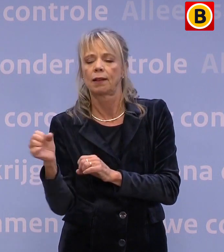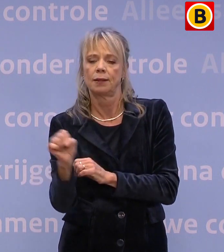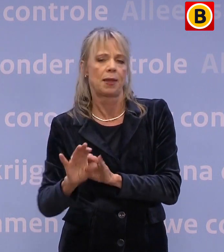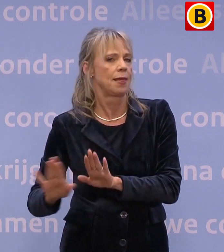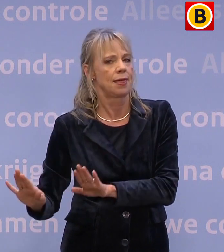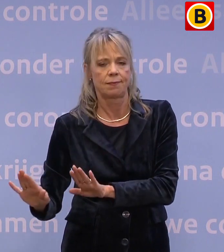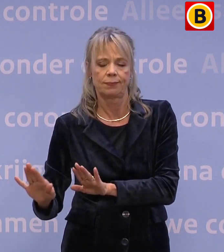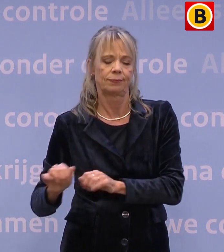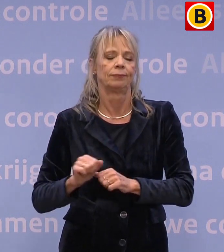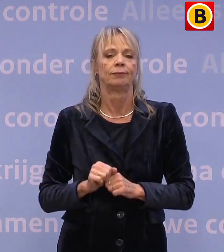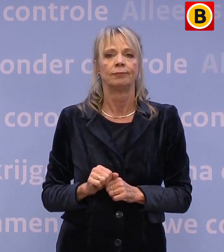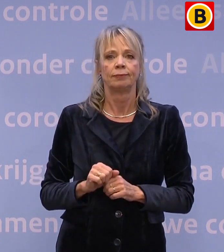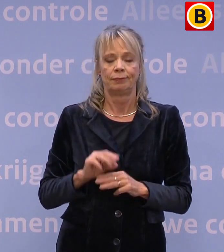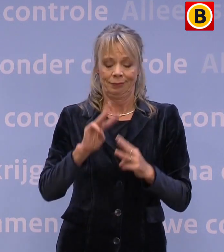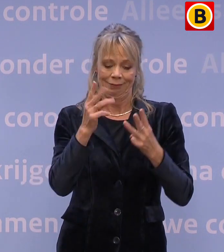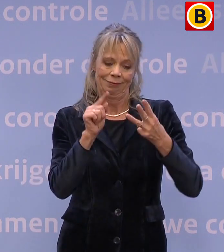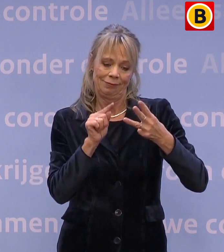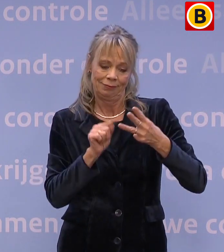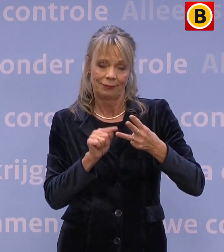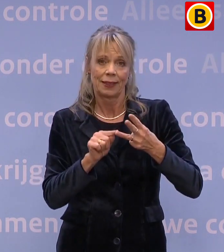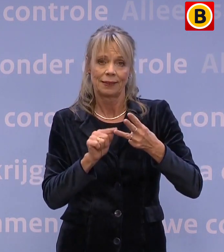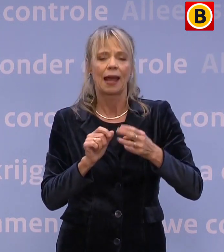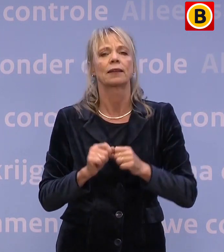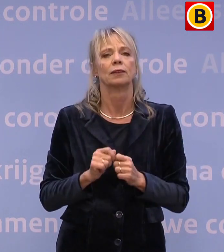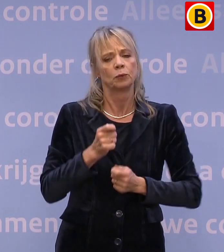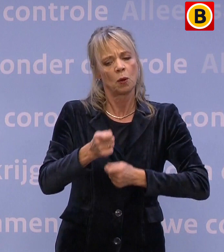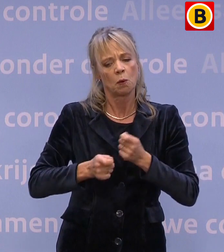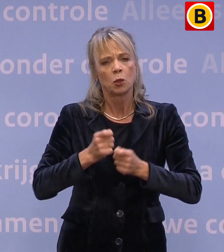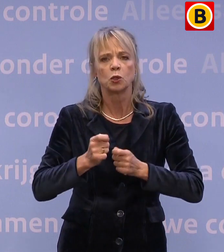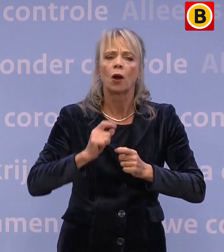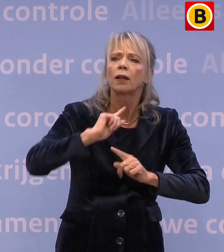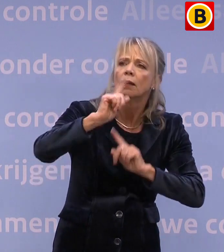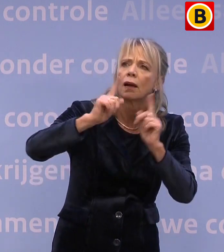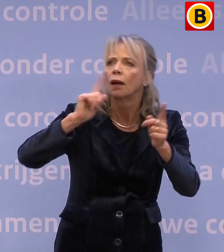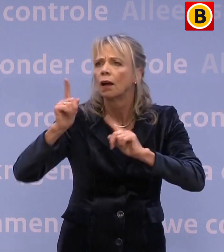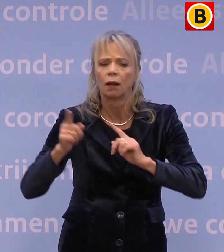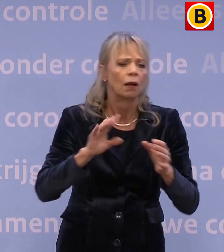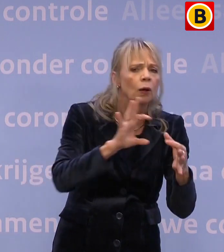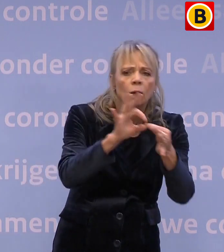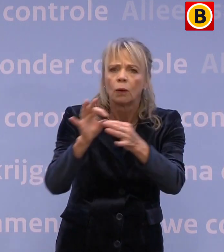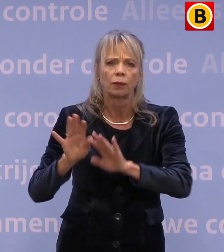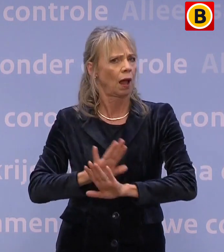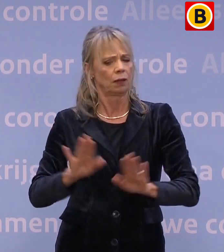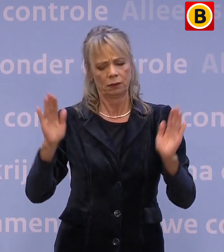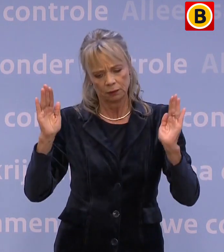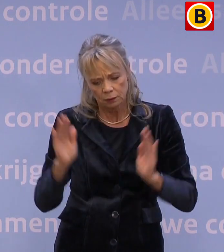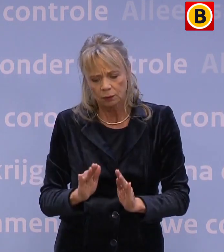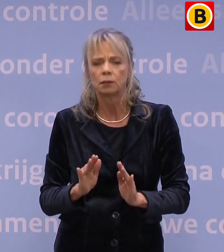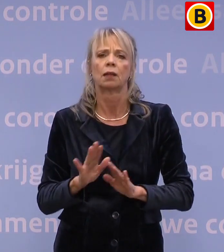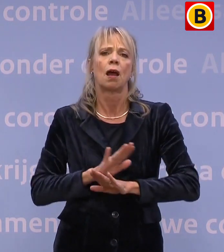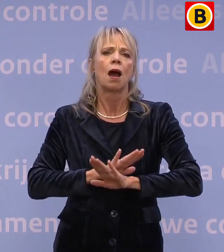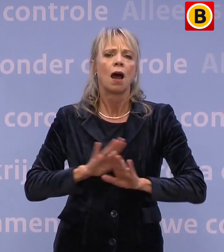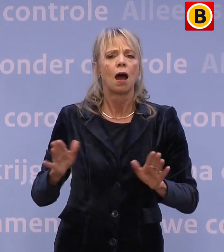Ten derde, om het aantal bewegingen en contact te verminderen, gaan alle publiekelijk toegankelijke gebouwen en